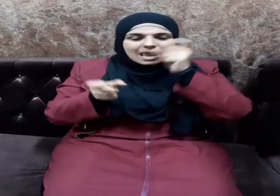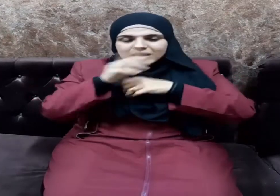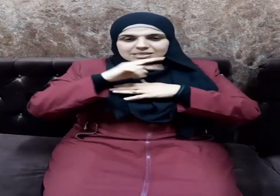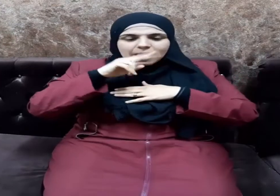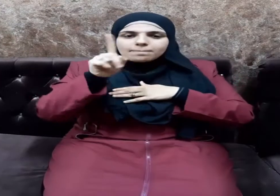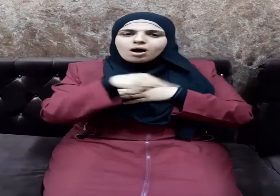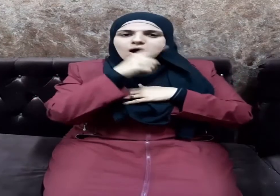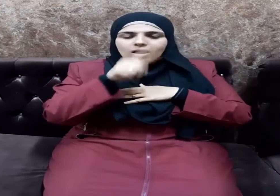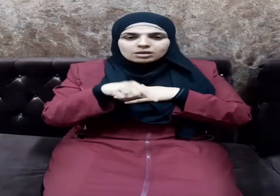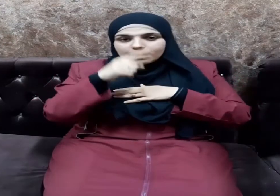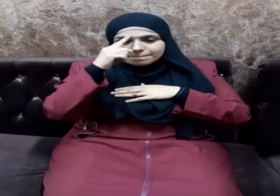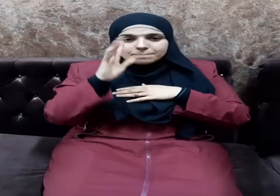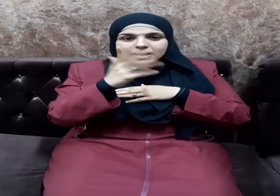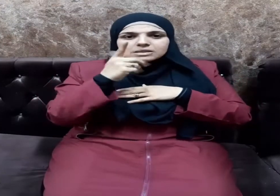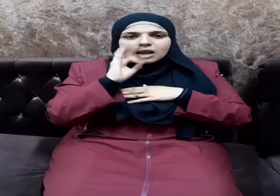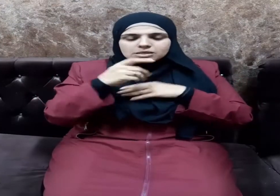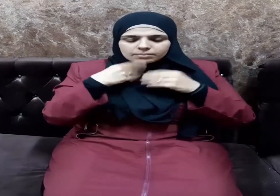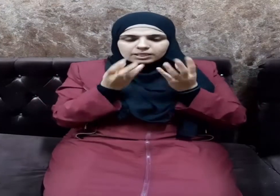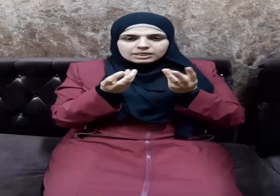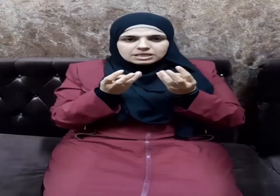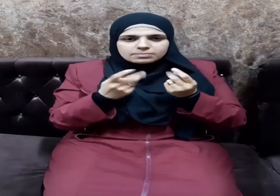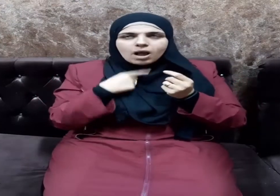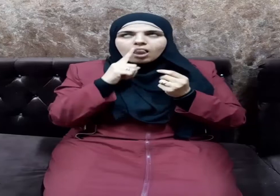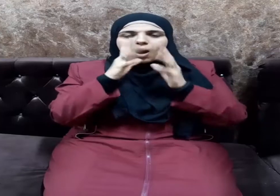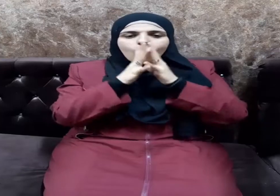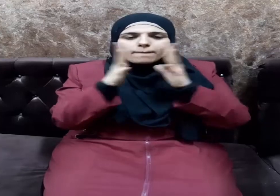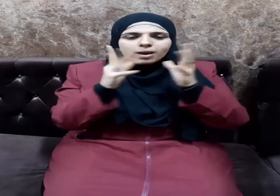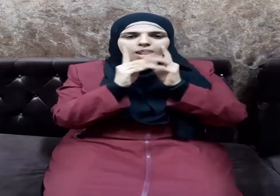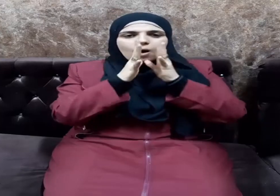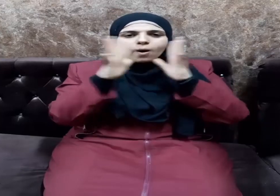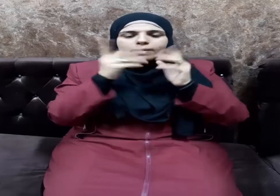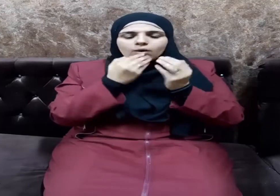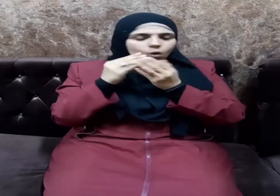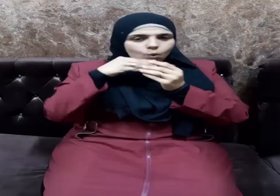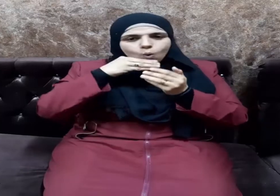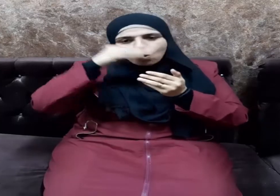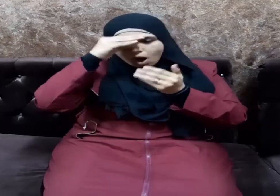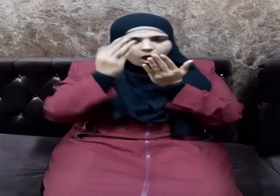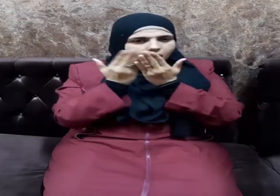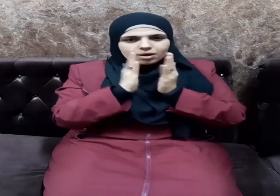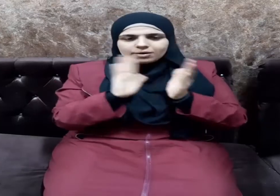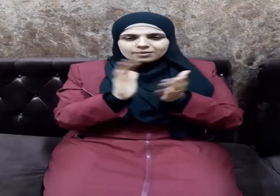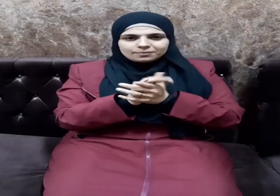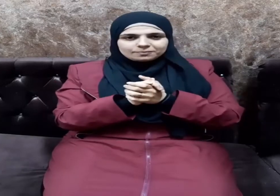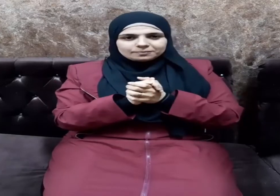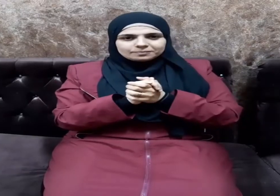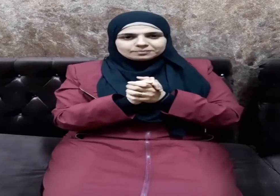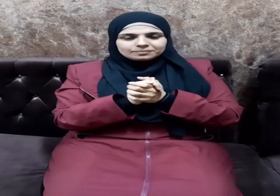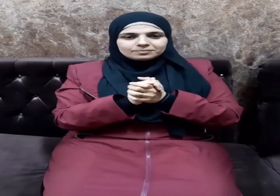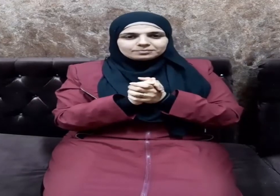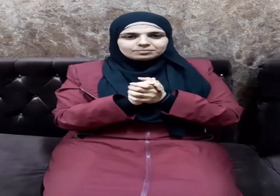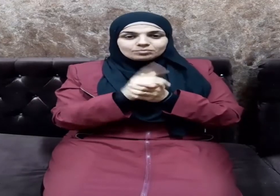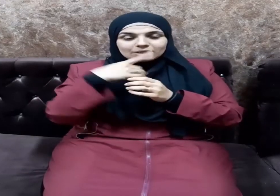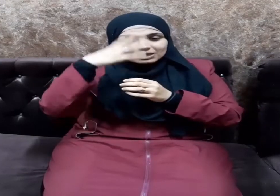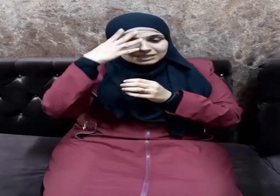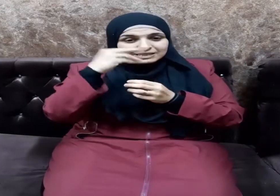إنما هو التسبيح والتكبير وقراءة القرآن السماحة في